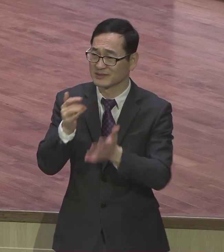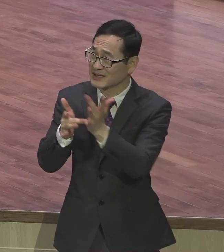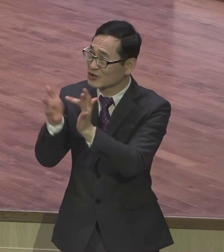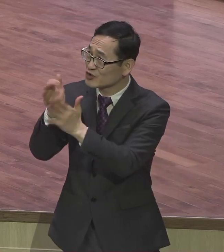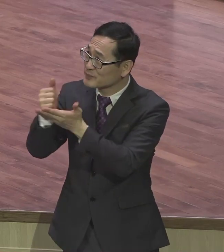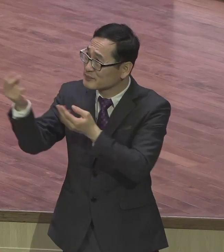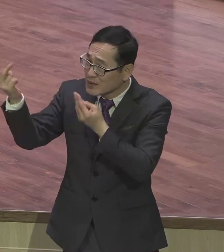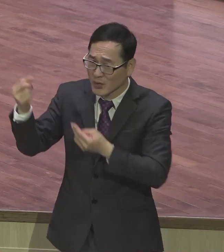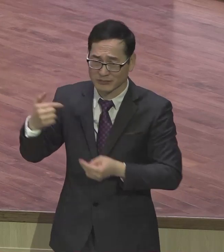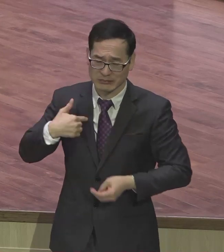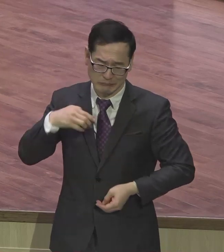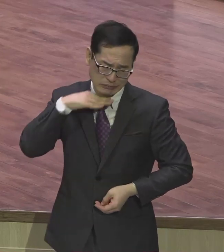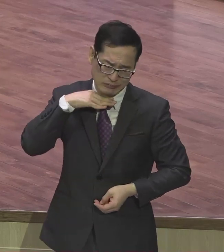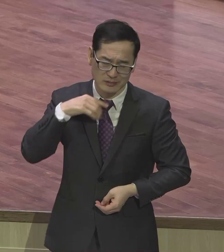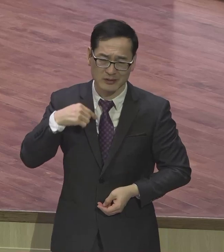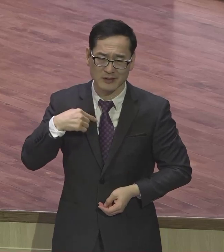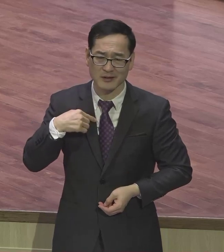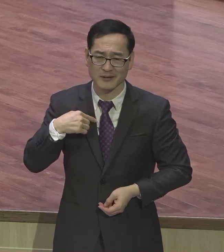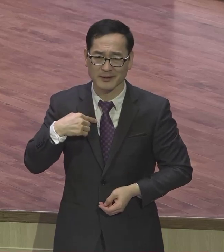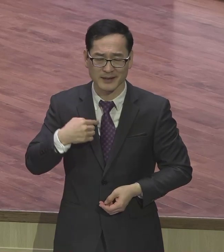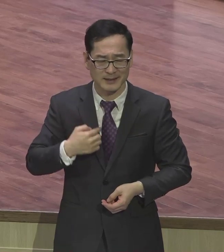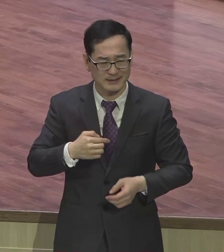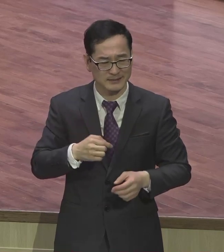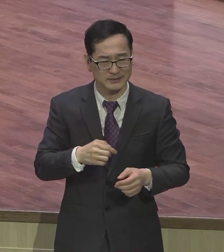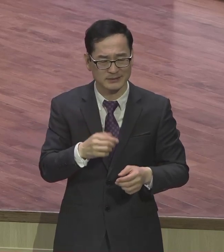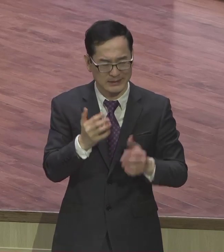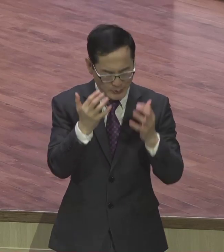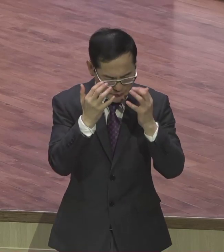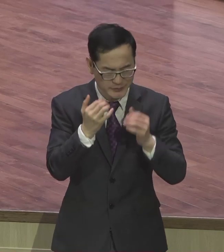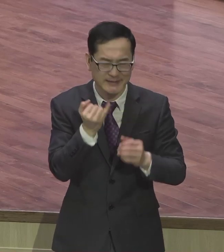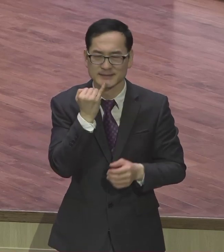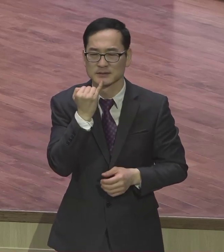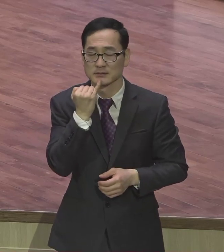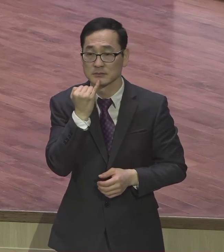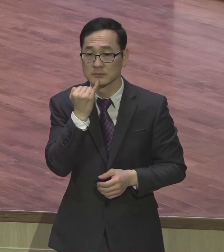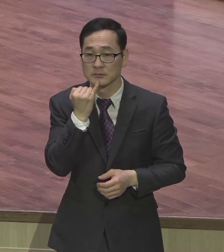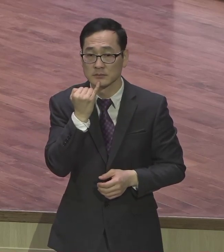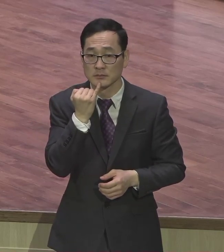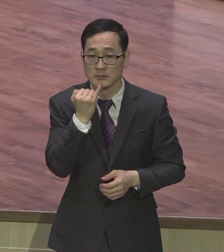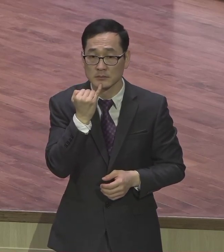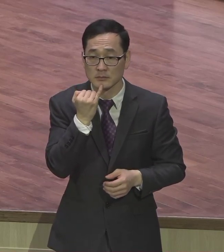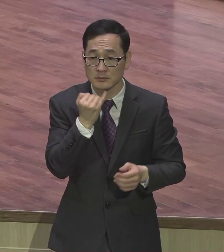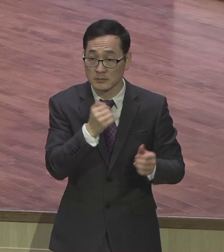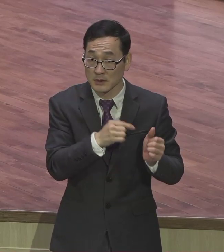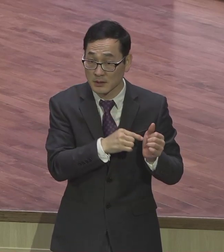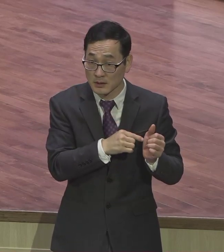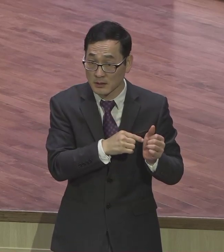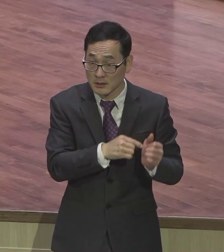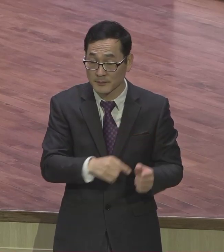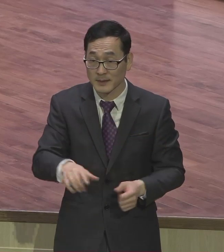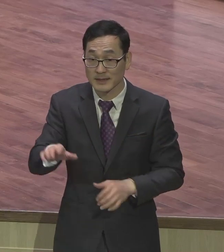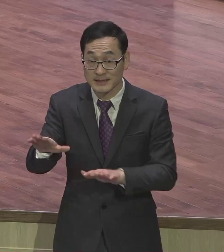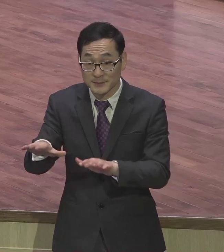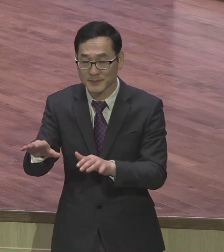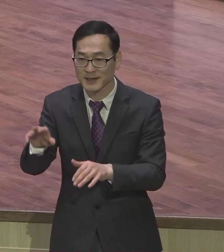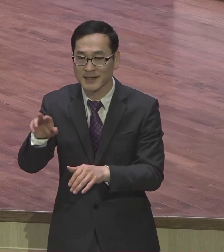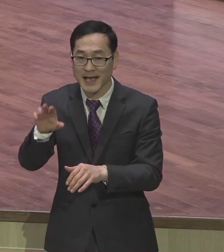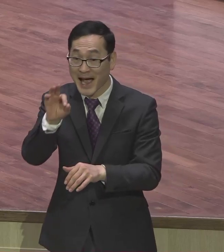우리 아무렇고 고통당하는 모든 분들 살아도 괜찮고 죽어도 괜찮다 바울처럼 고백해보시기